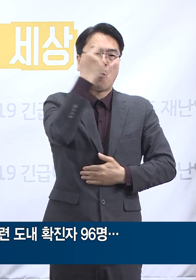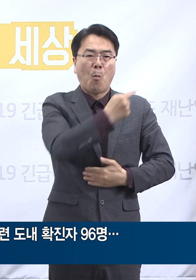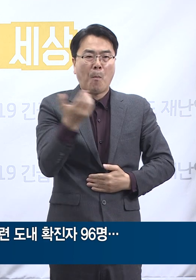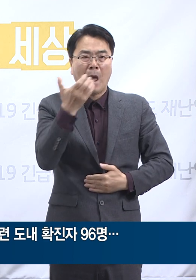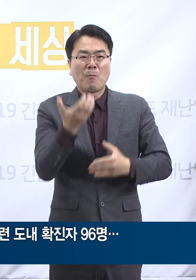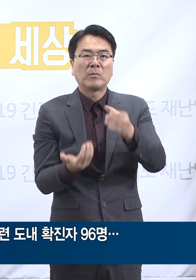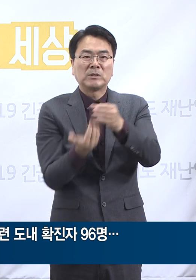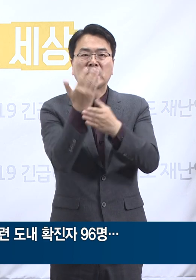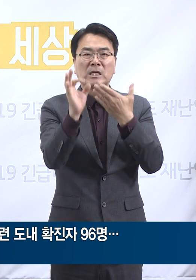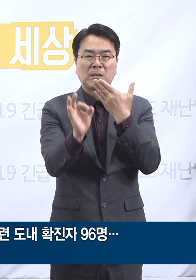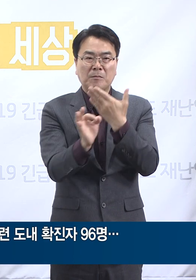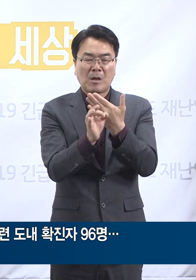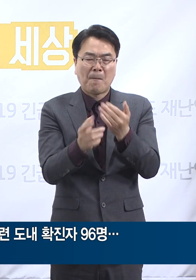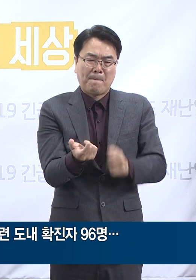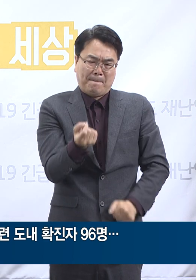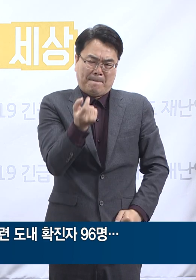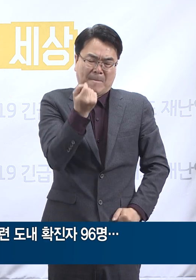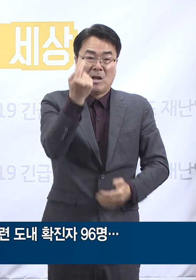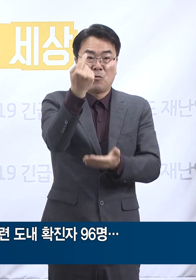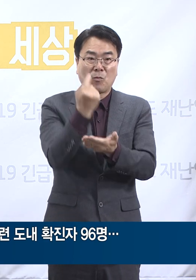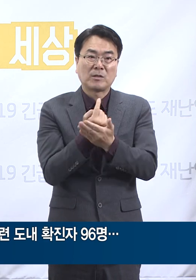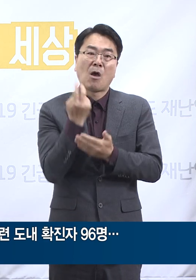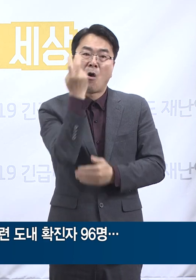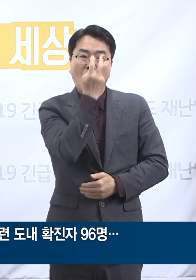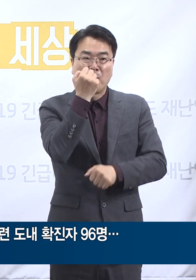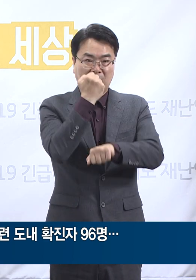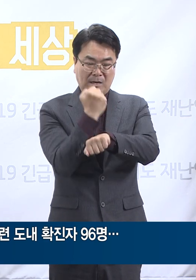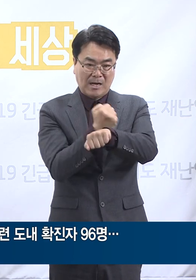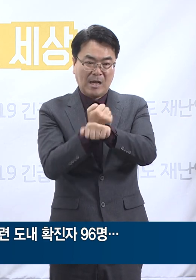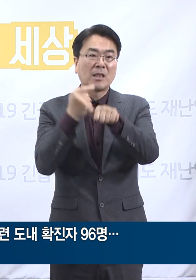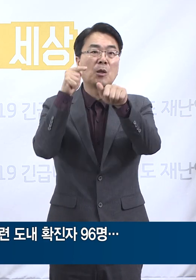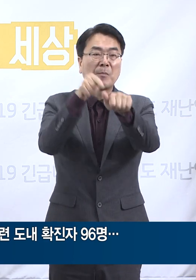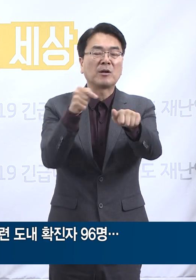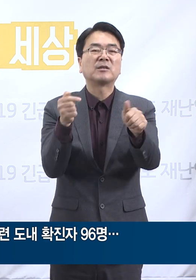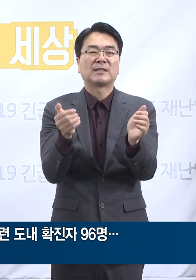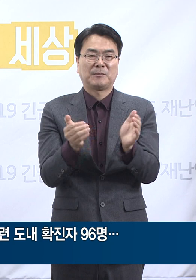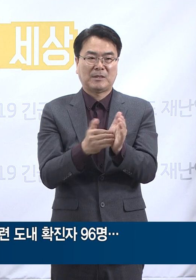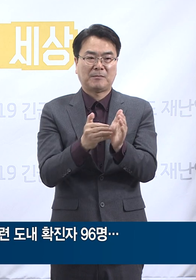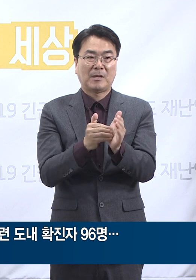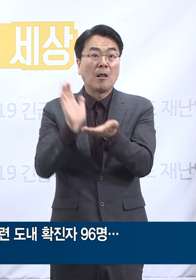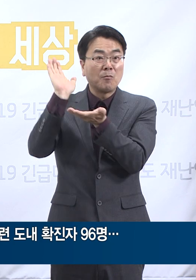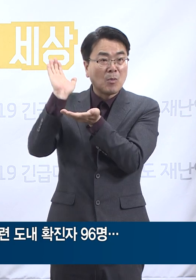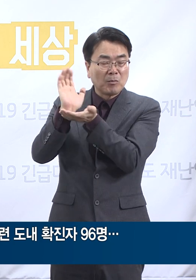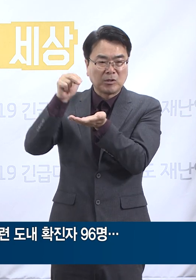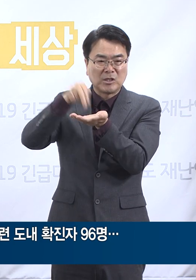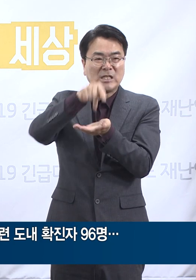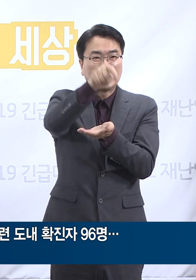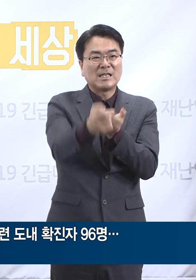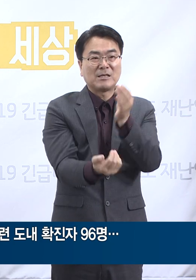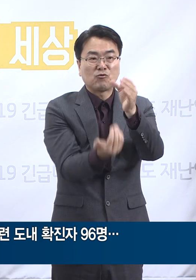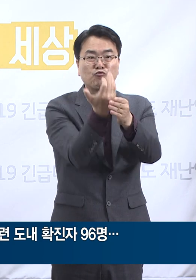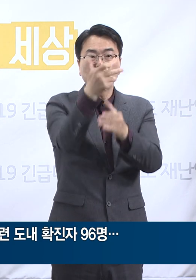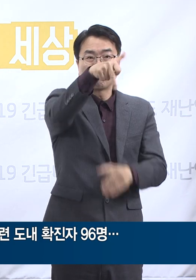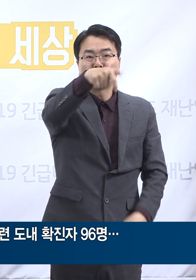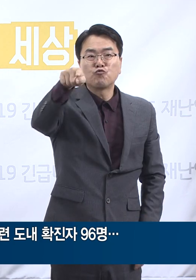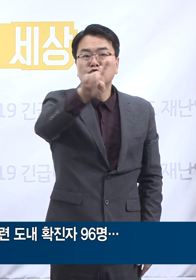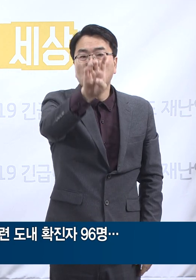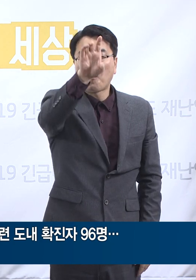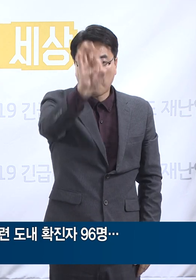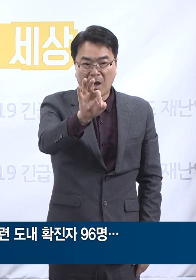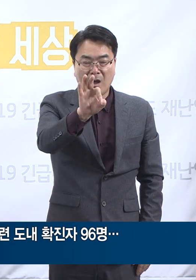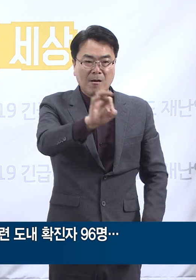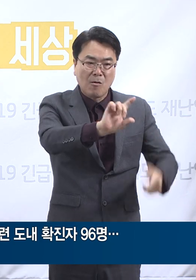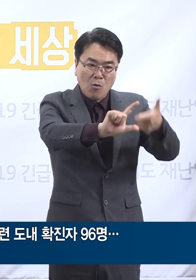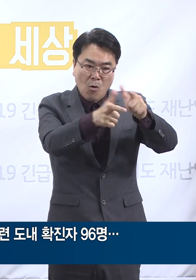예정입니다. 아울러 질병관리본부 및 민간 전문가 등과 함께 발생 현장의 작업장, 휴게실, 남녀 락커룸